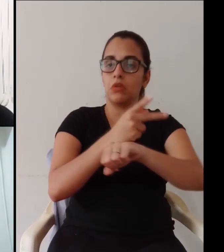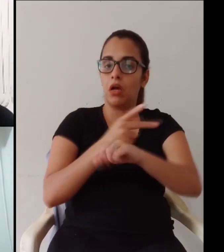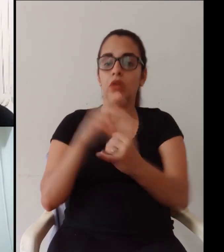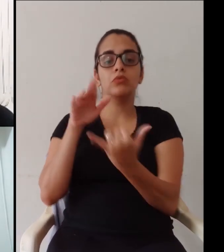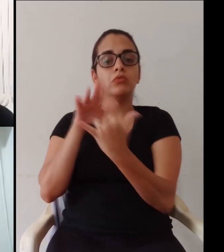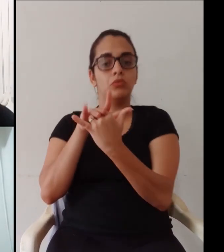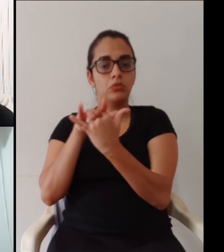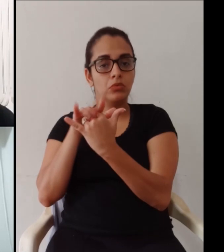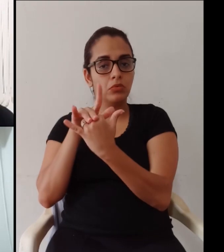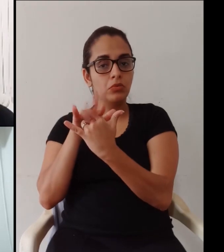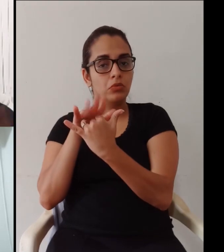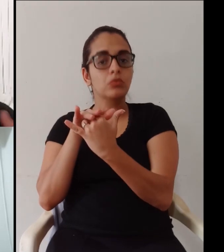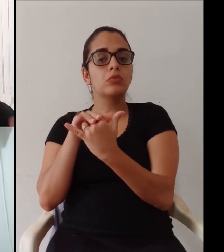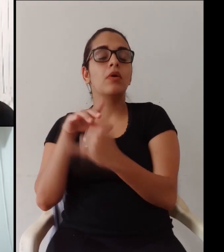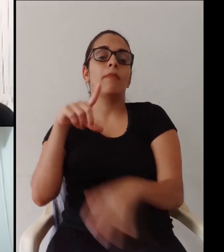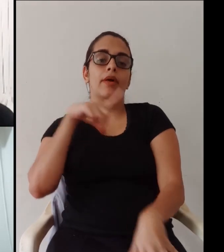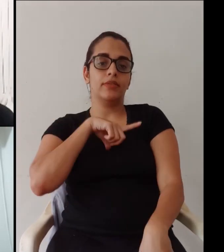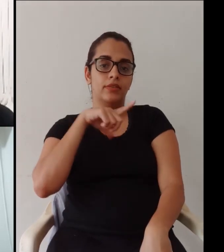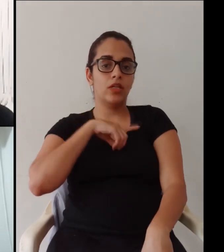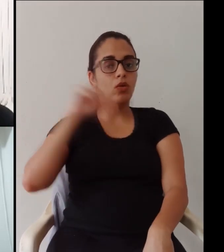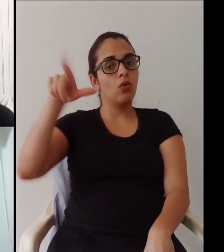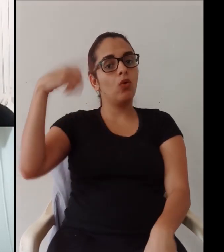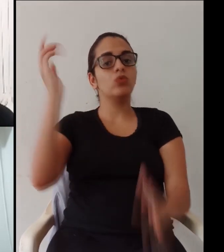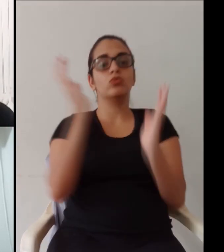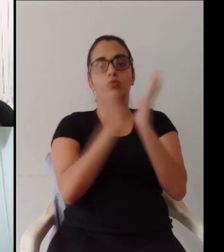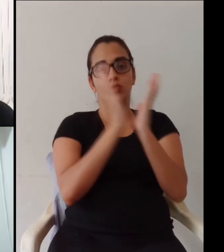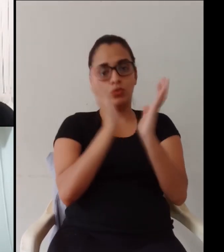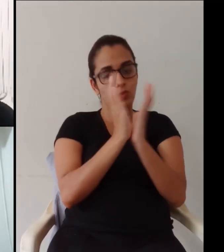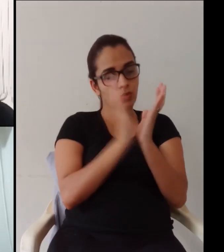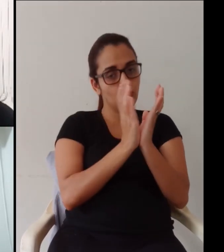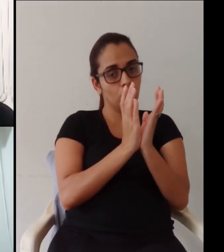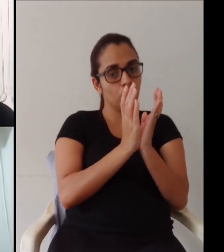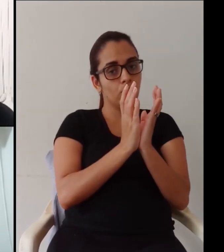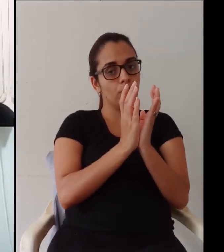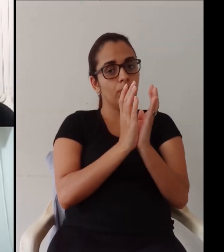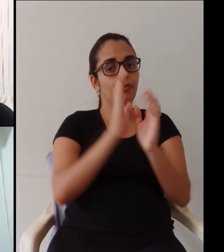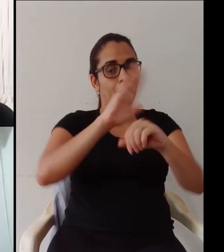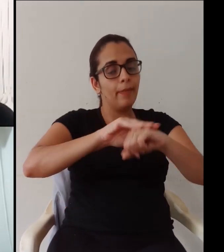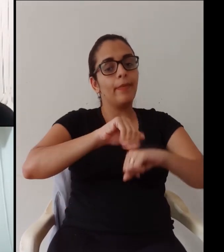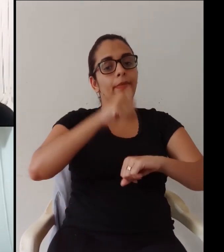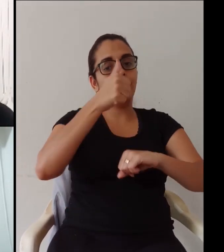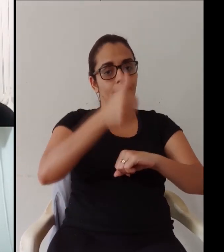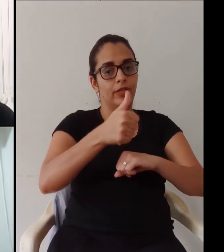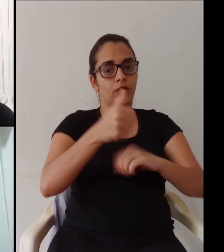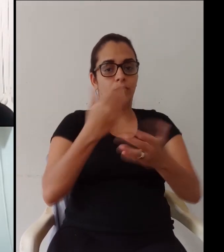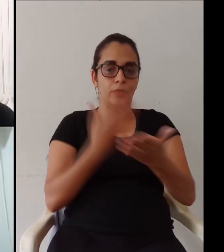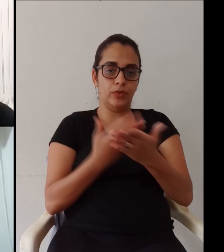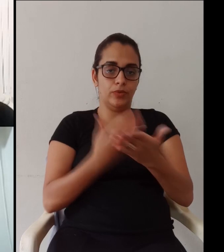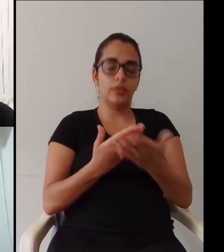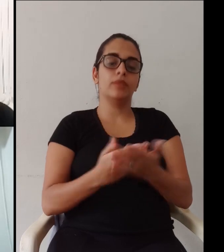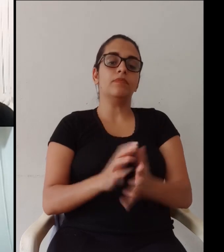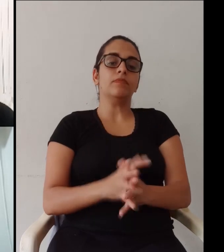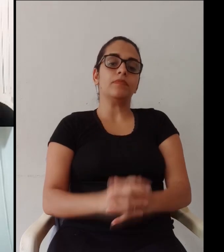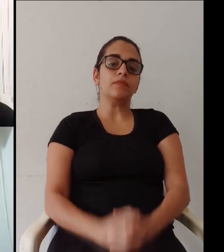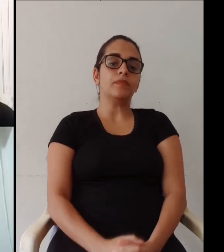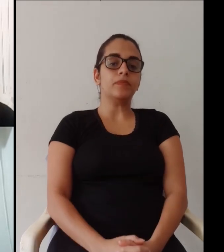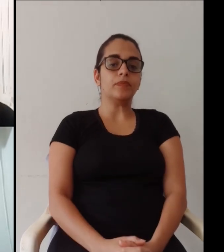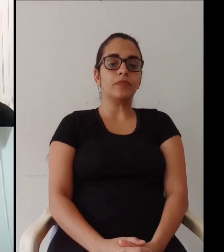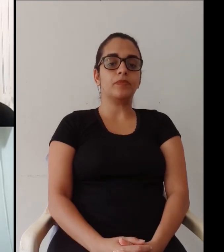lá lendo livros da biblioteca virtual quem tem acesso estão buscando aulas no youtube mas a gente sabe que tem um outro